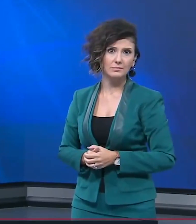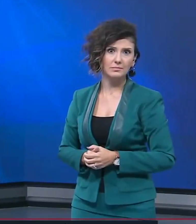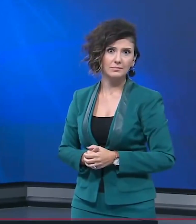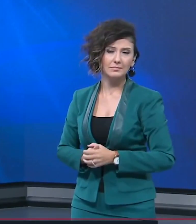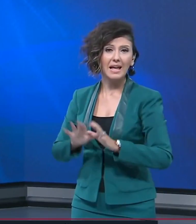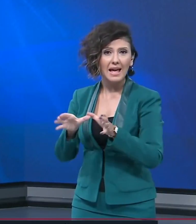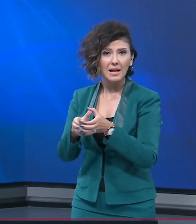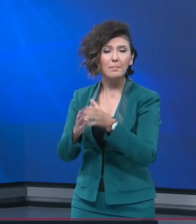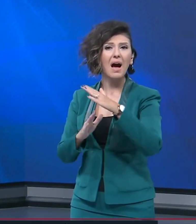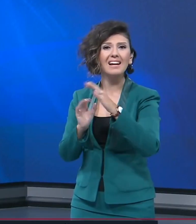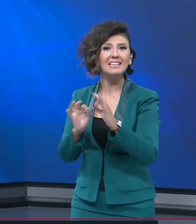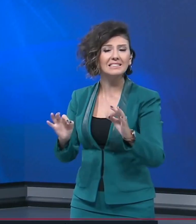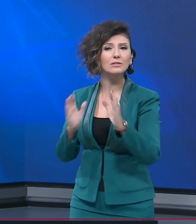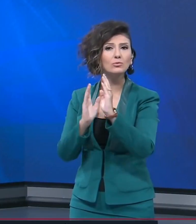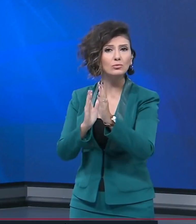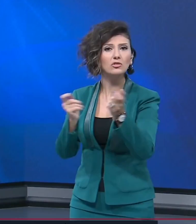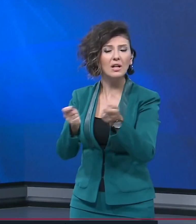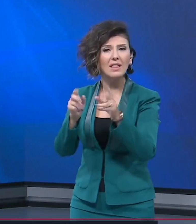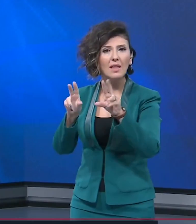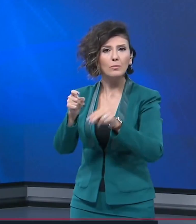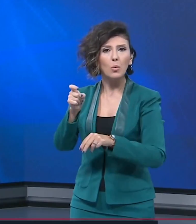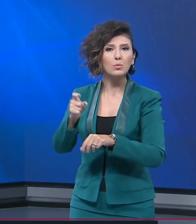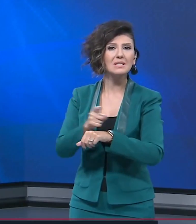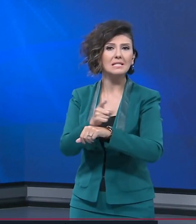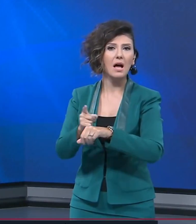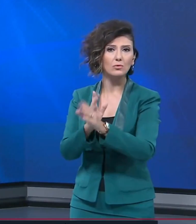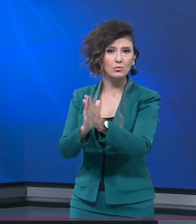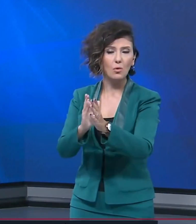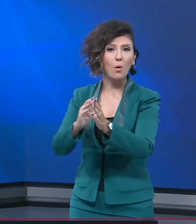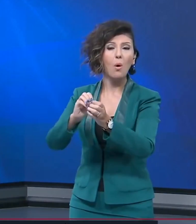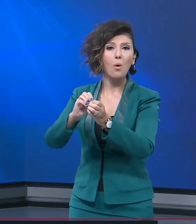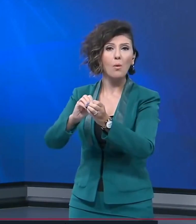Ekiplerin aralıksız sürdürdüğü çalışma tam dokuz saat sürdü.